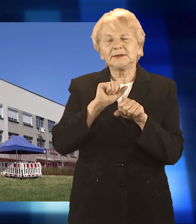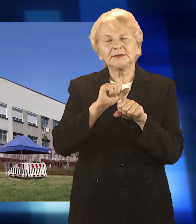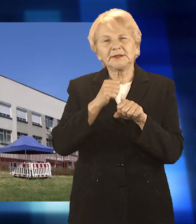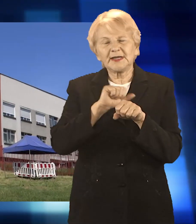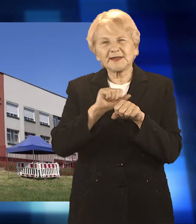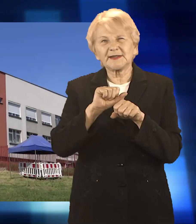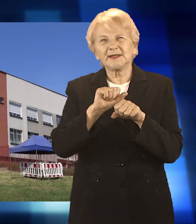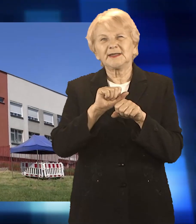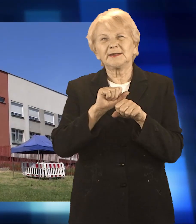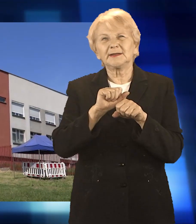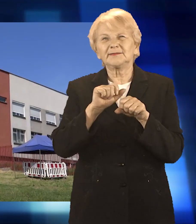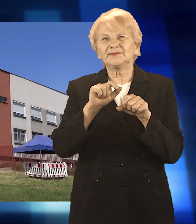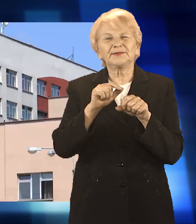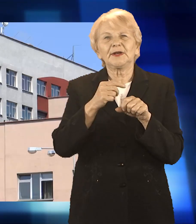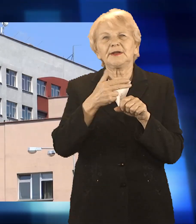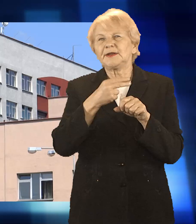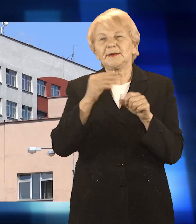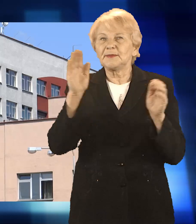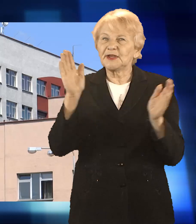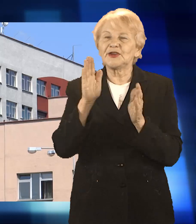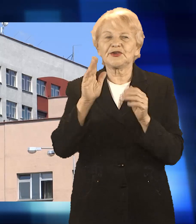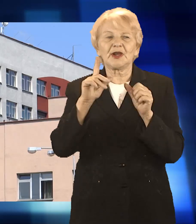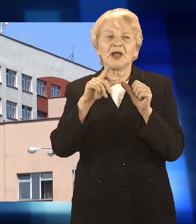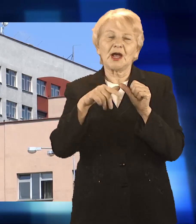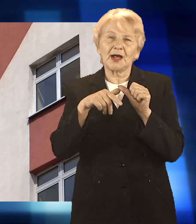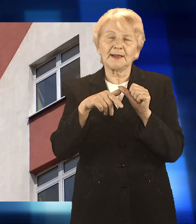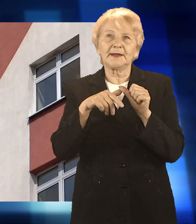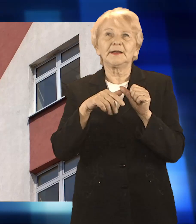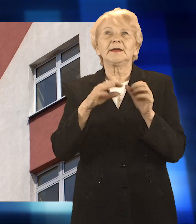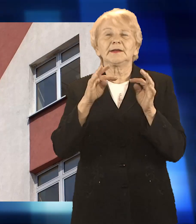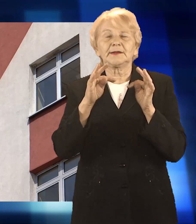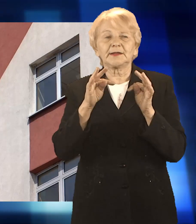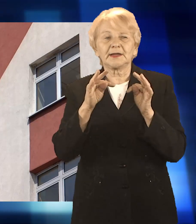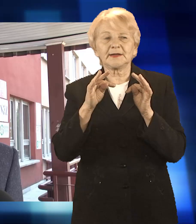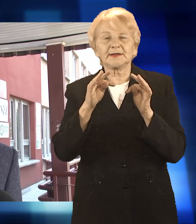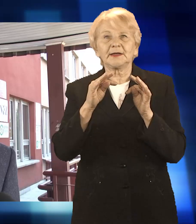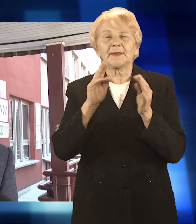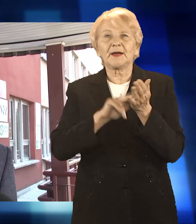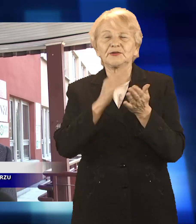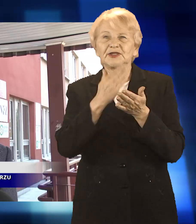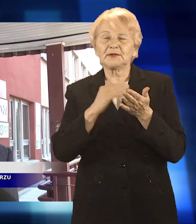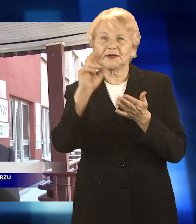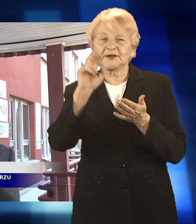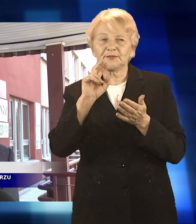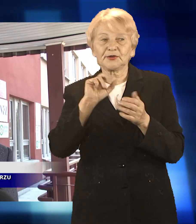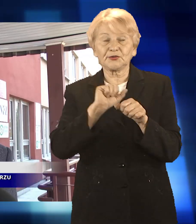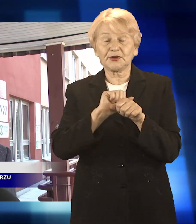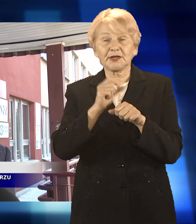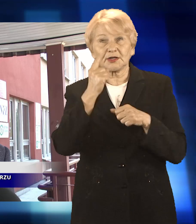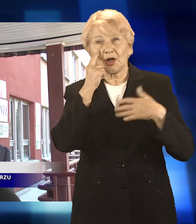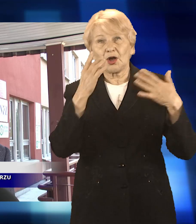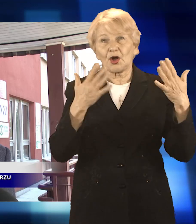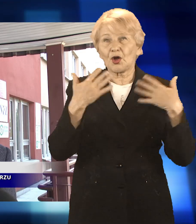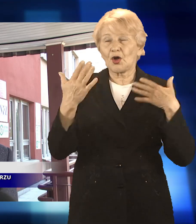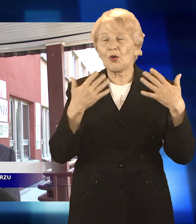niż jeszcze na początku miesiąca, na oddziałach wciąż leczonych jest ponad 120 pacjentów. Stan tych osób jest różny. Mamy